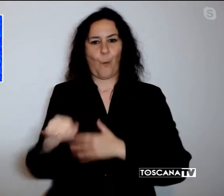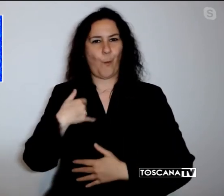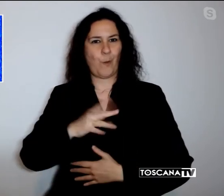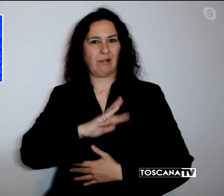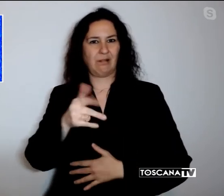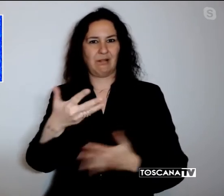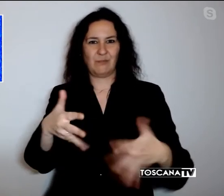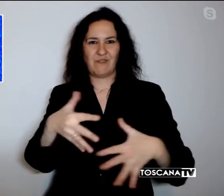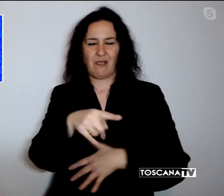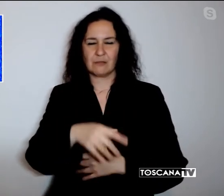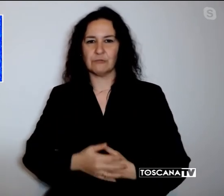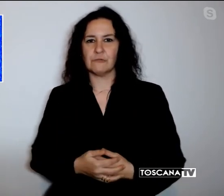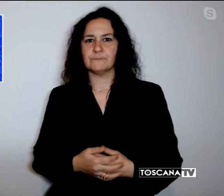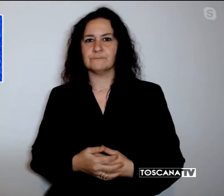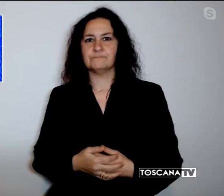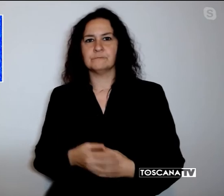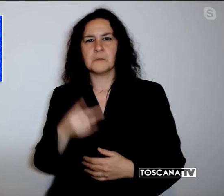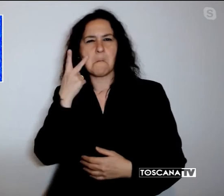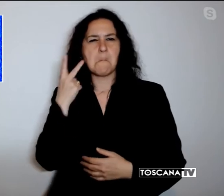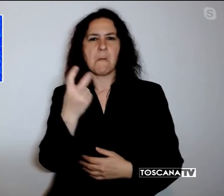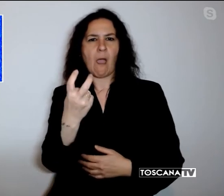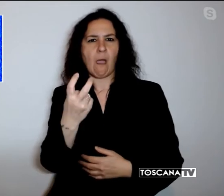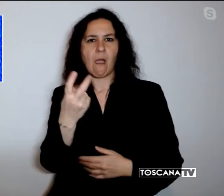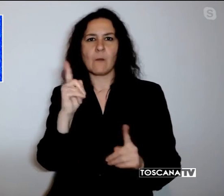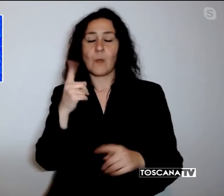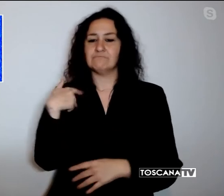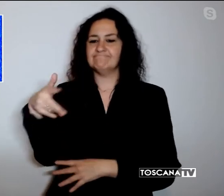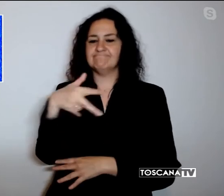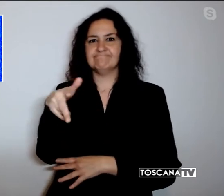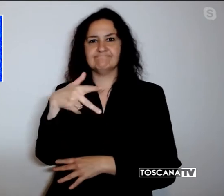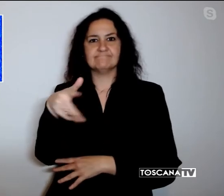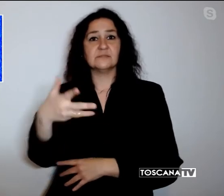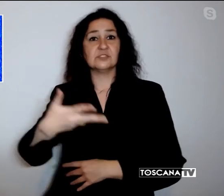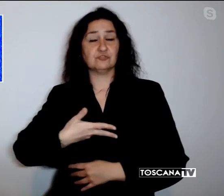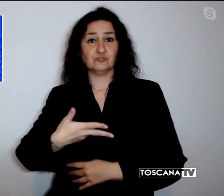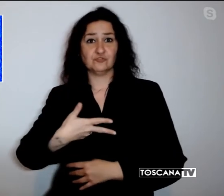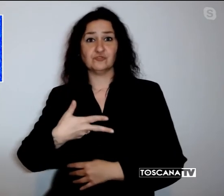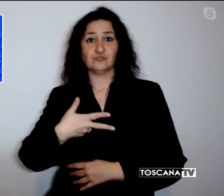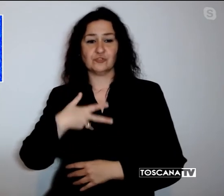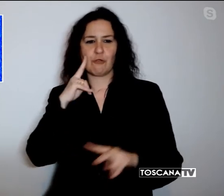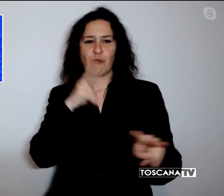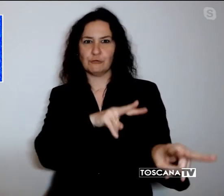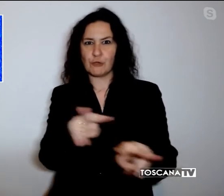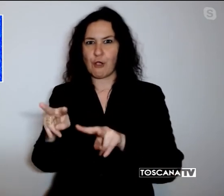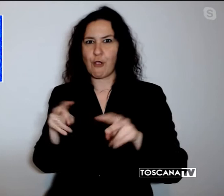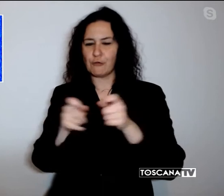Ad incastrarlo anche le immagini riprese dalle telecamere di sorveglianza cittadine.